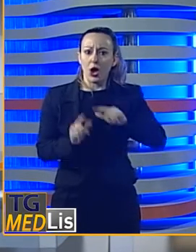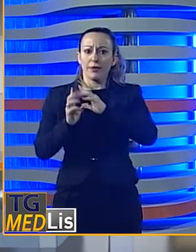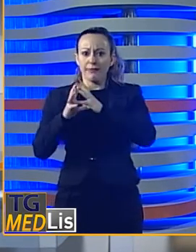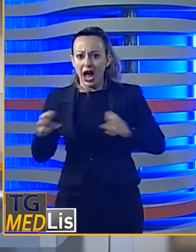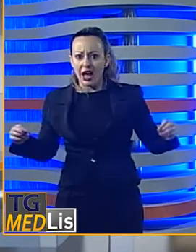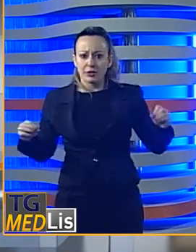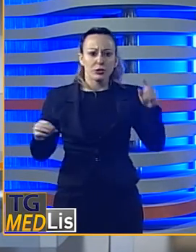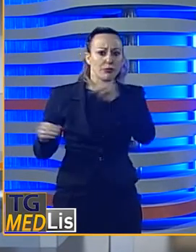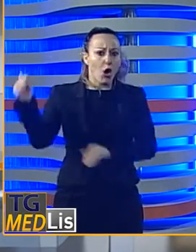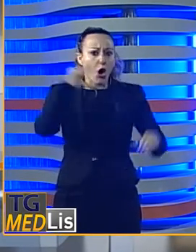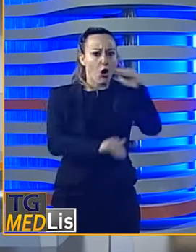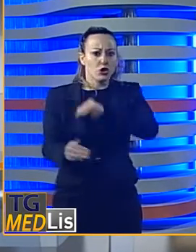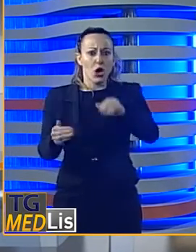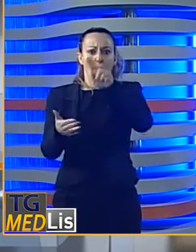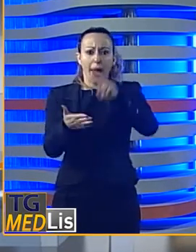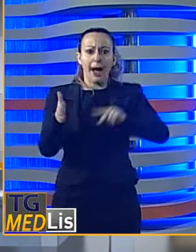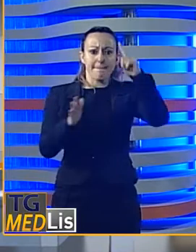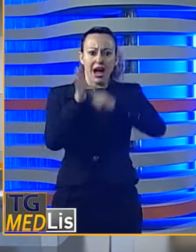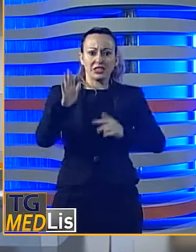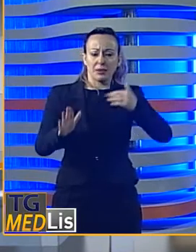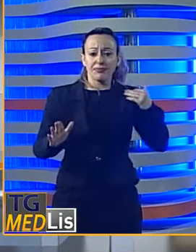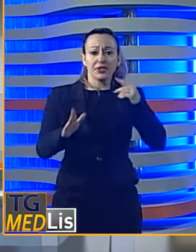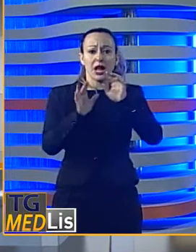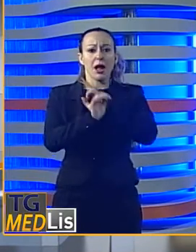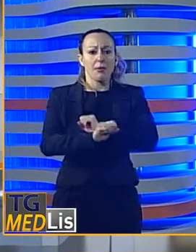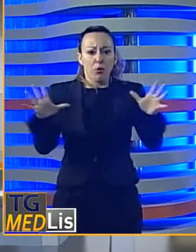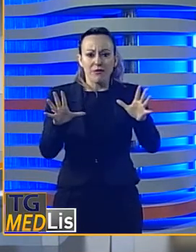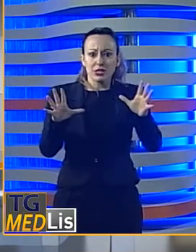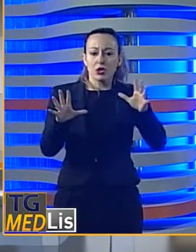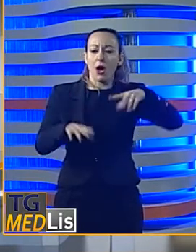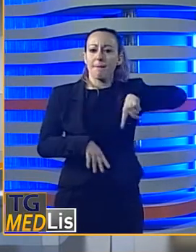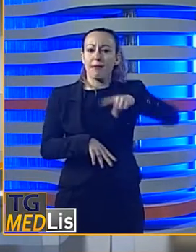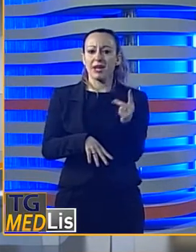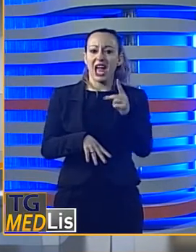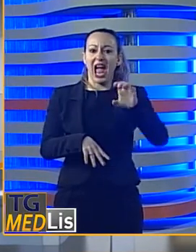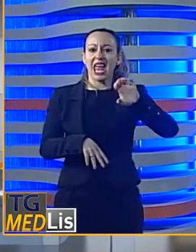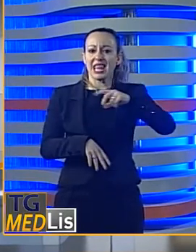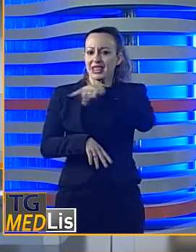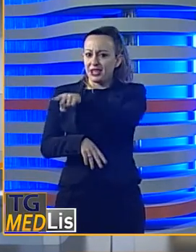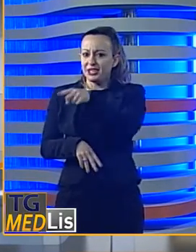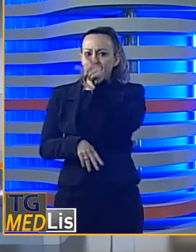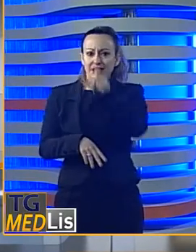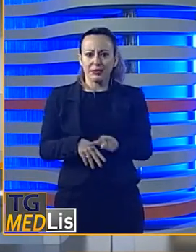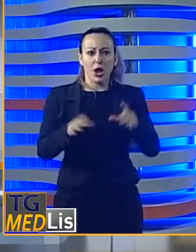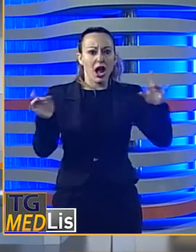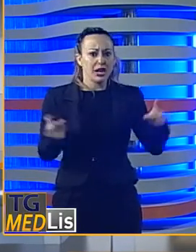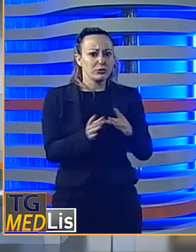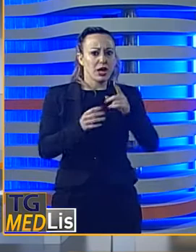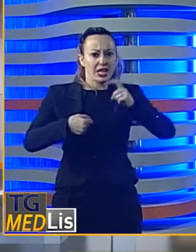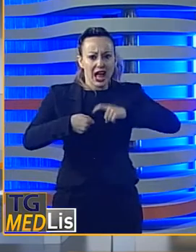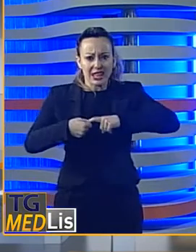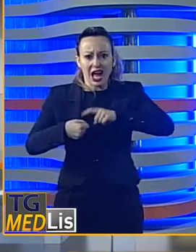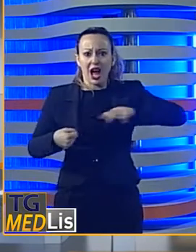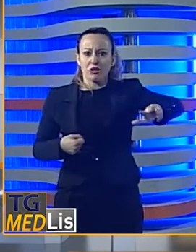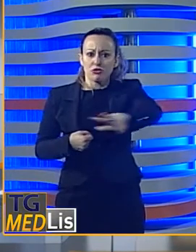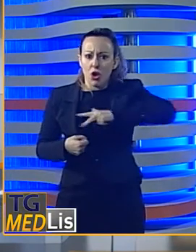'esercizio provvisorio. Intanto il Partito Democratico è nel caos, il segretario regionale Fausto